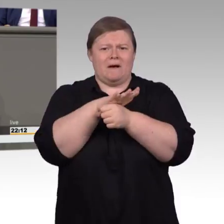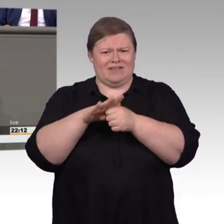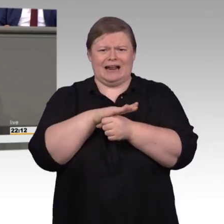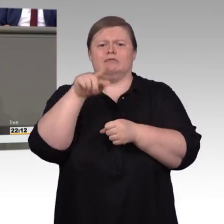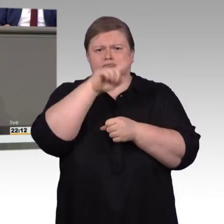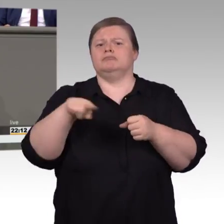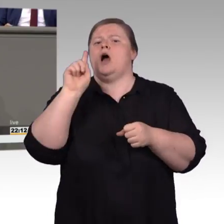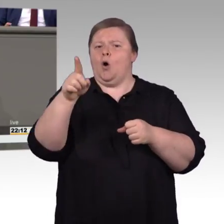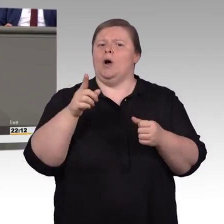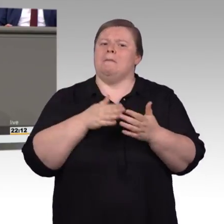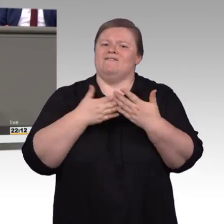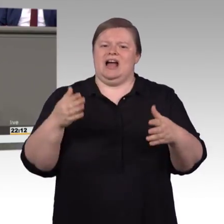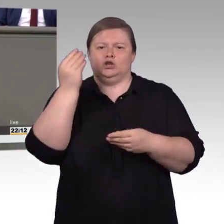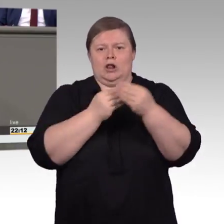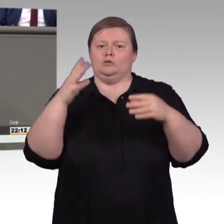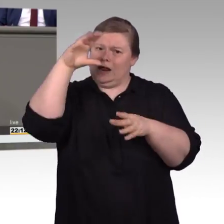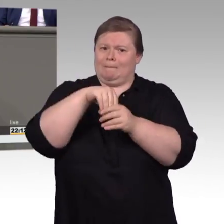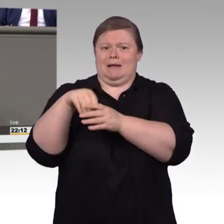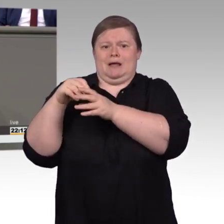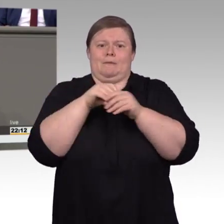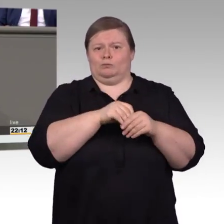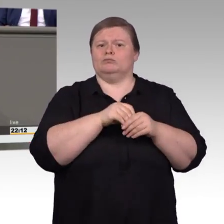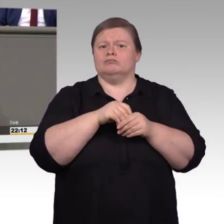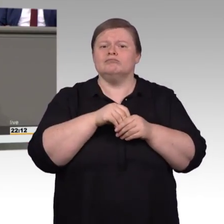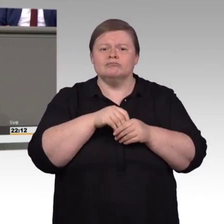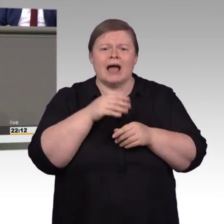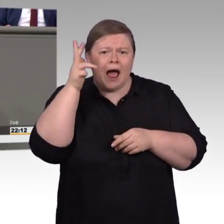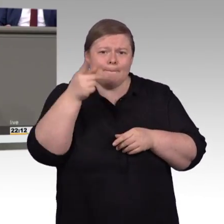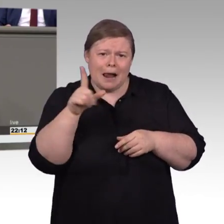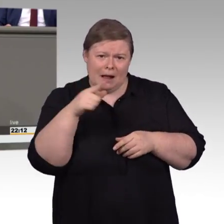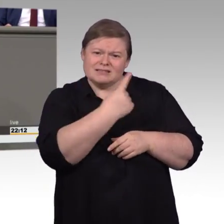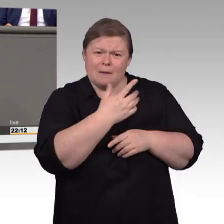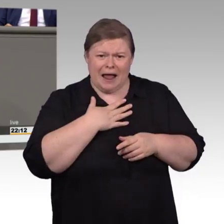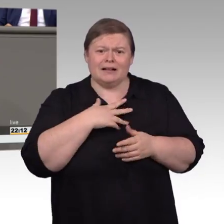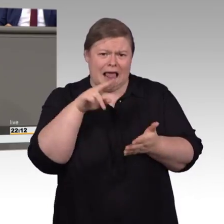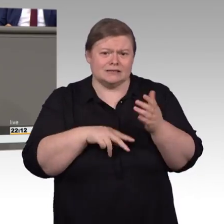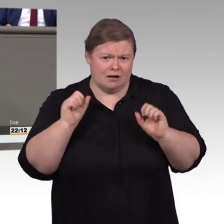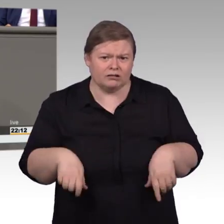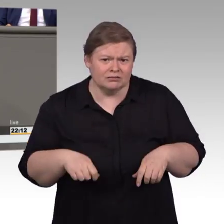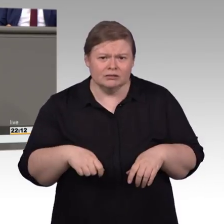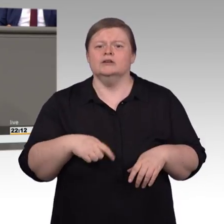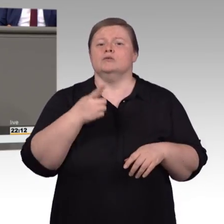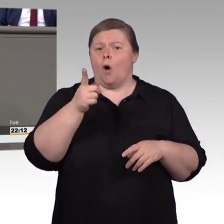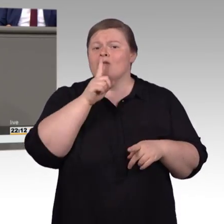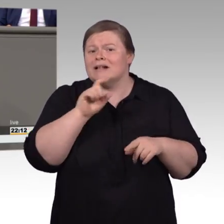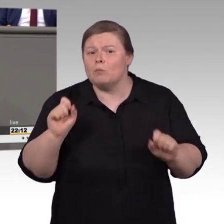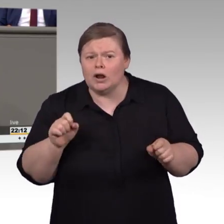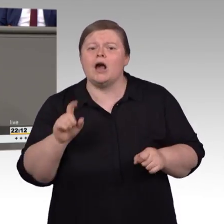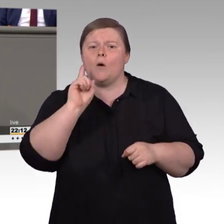Verbändeanhörung vom Montag. Also, auch das Video, das öffentliche Stellen auf Facebook einstellen, muss barrierefrei sein,